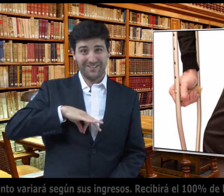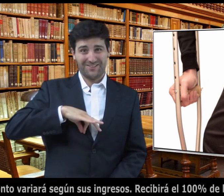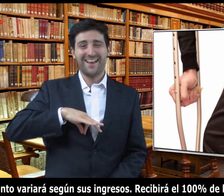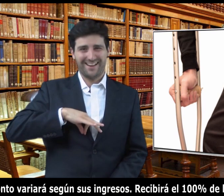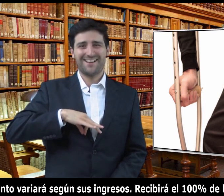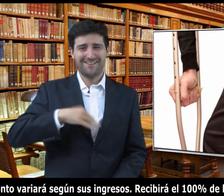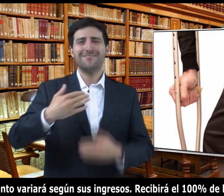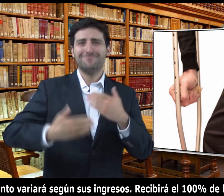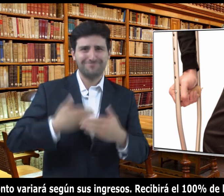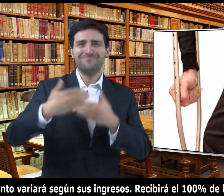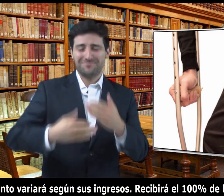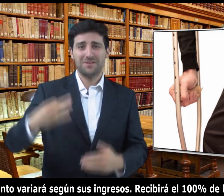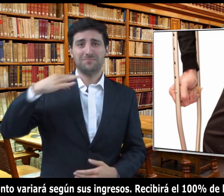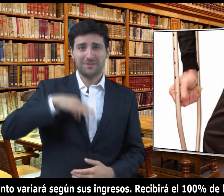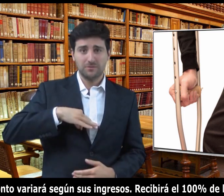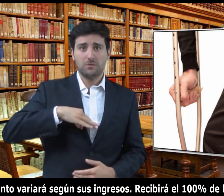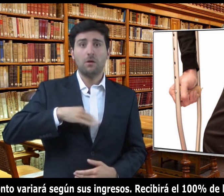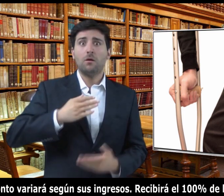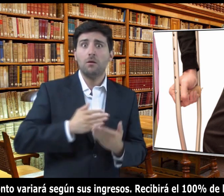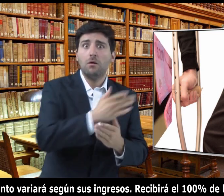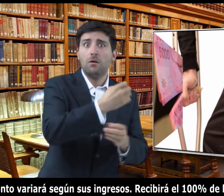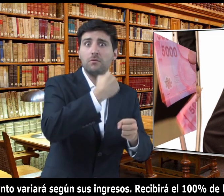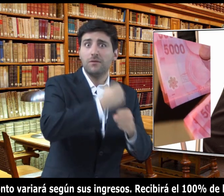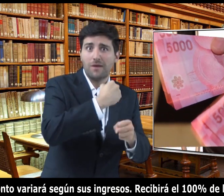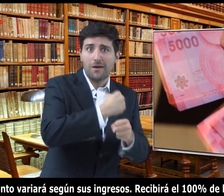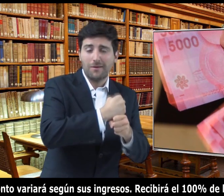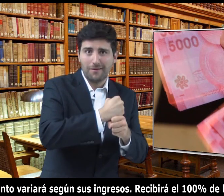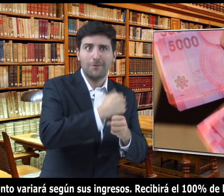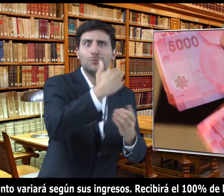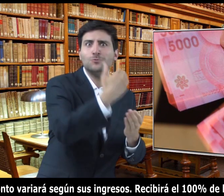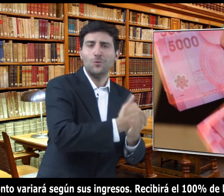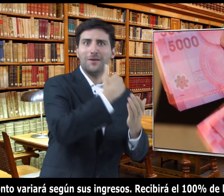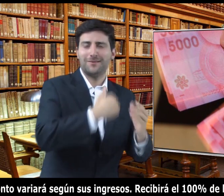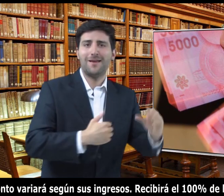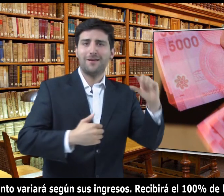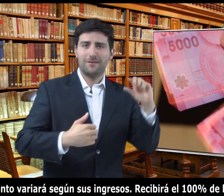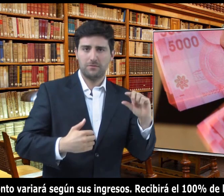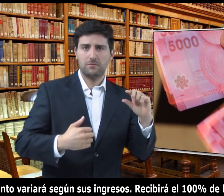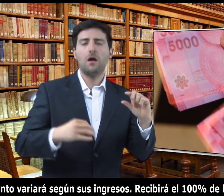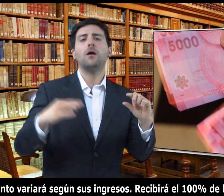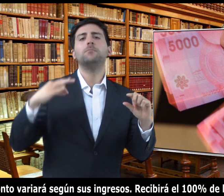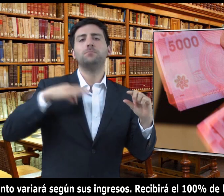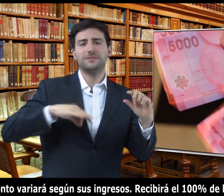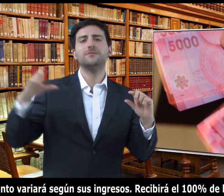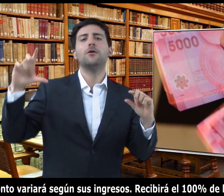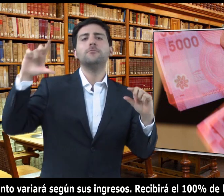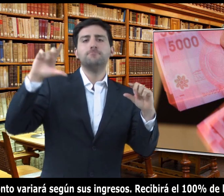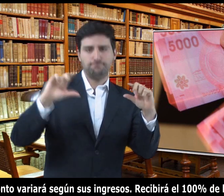Sí, pero el monto variará según sus ingresos. Recibirá el 100% de la pensión si gana un monto menor o igual a un sueldo mínimo. El monto